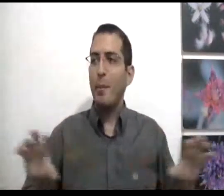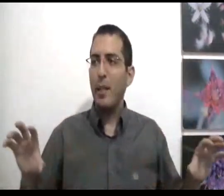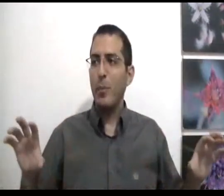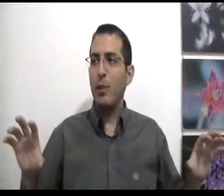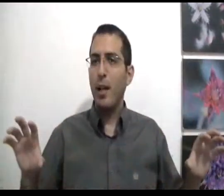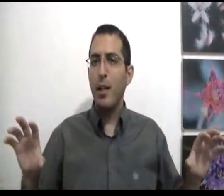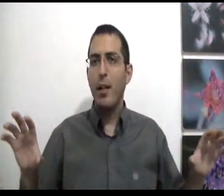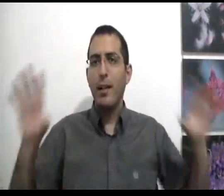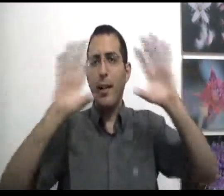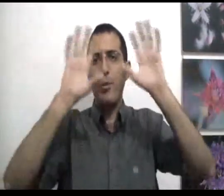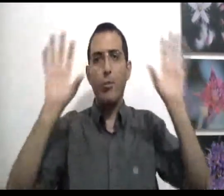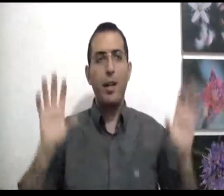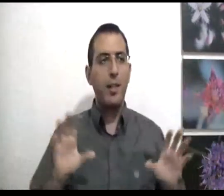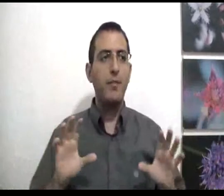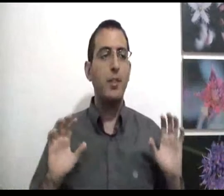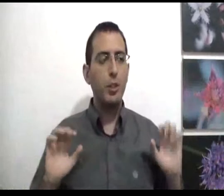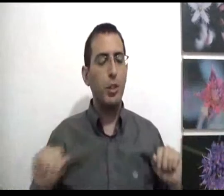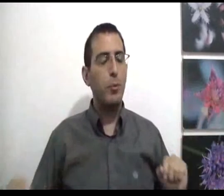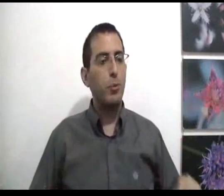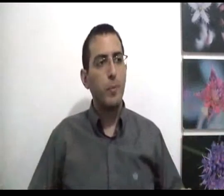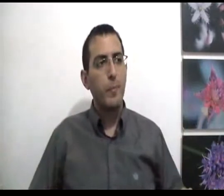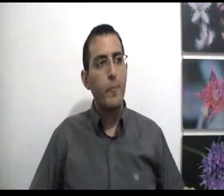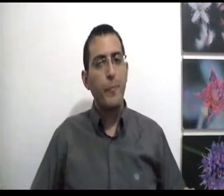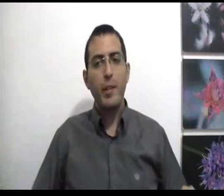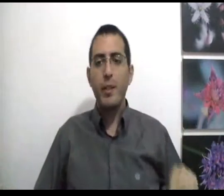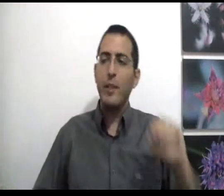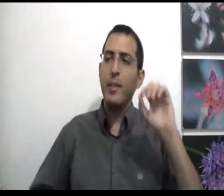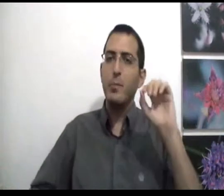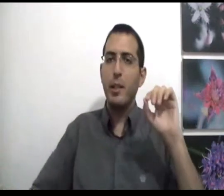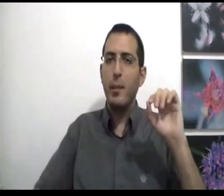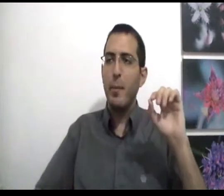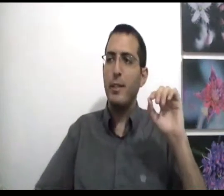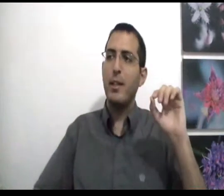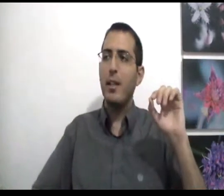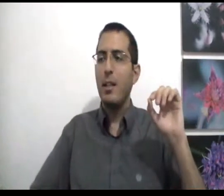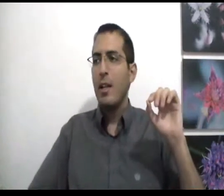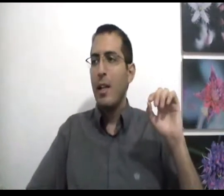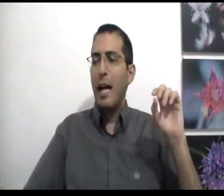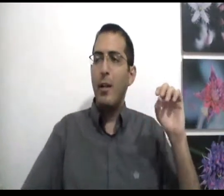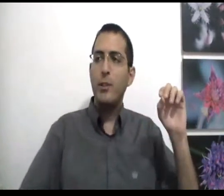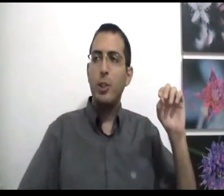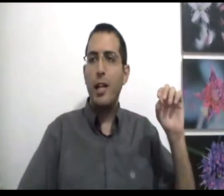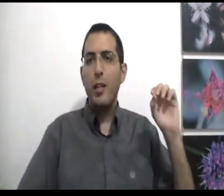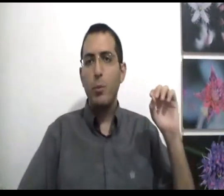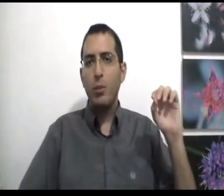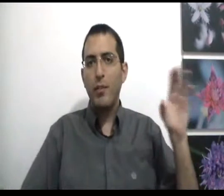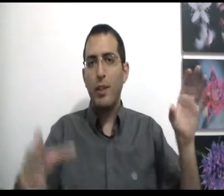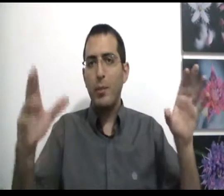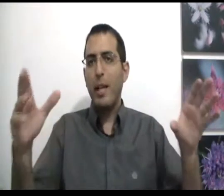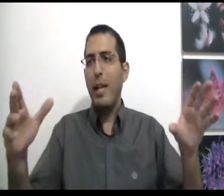הבלתי מוגדר כישות אחת, וזאת השלמות. ועכשיו אני אסביר, לדבר בקצרה על הנושא של אלימות חברתית בכלל,